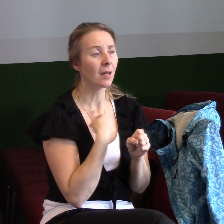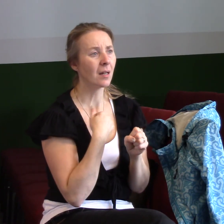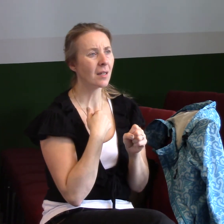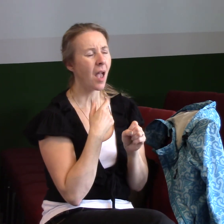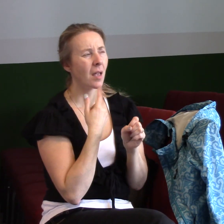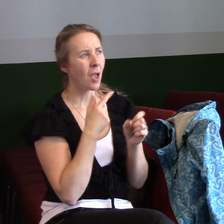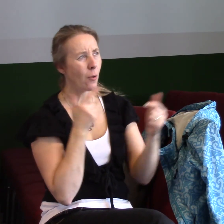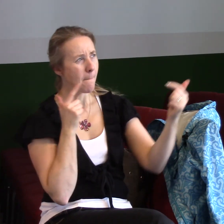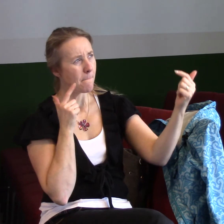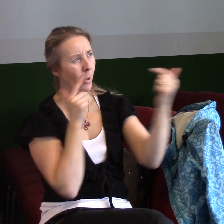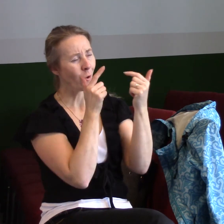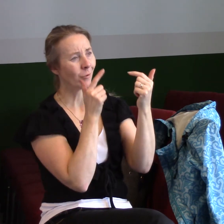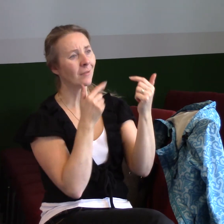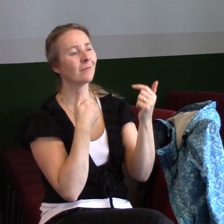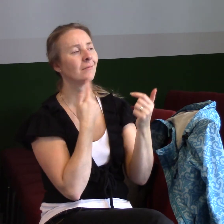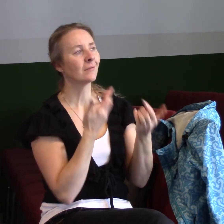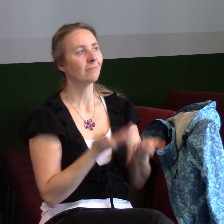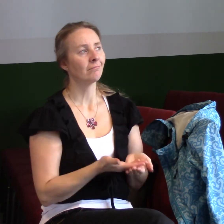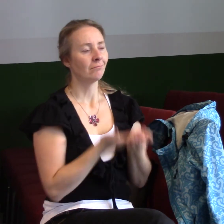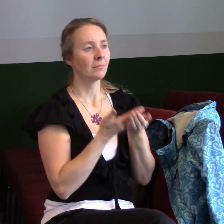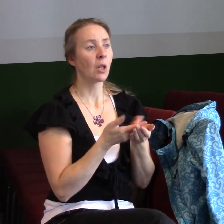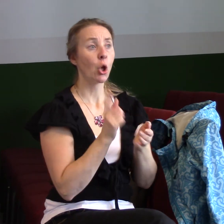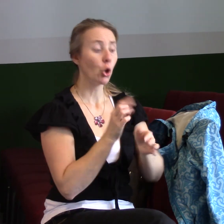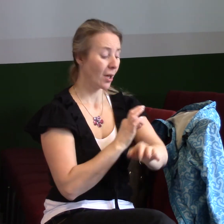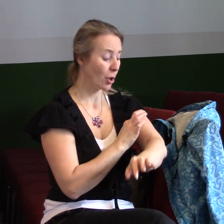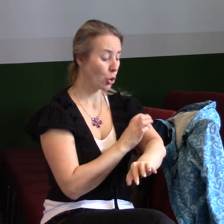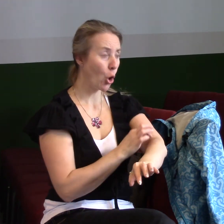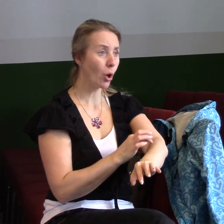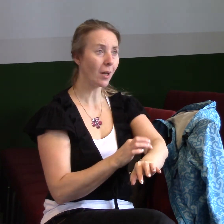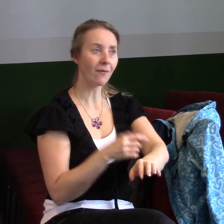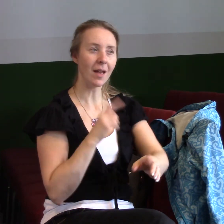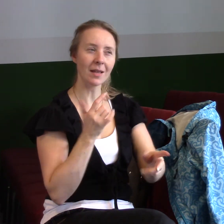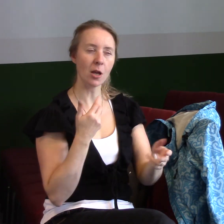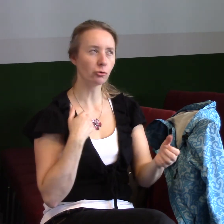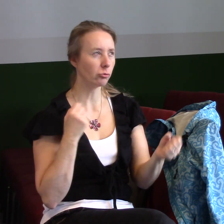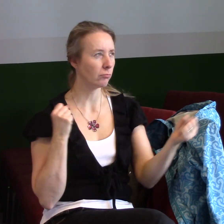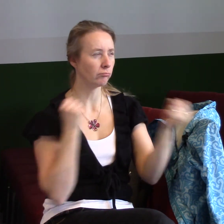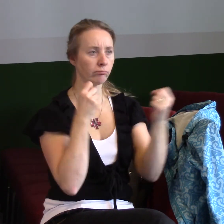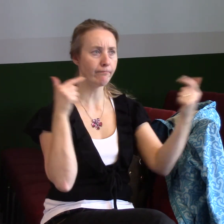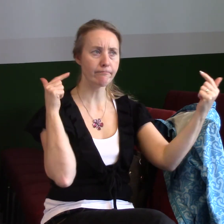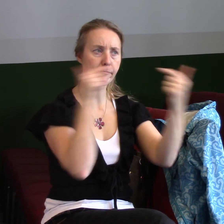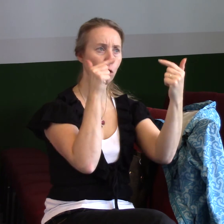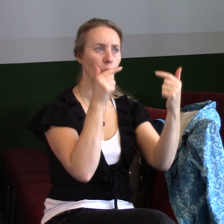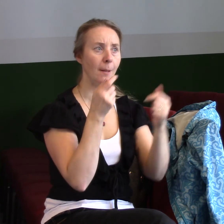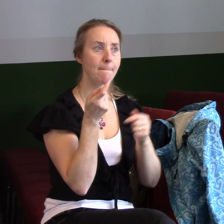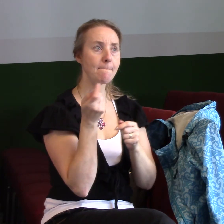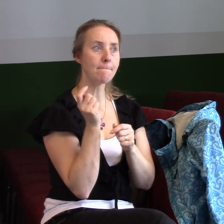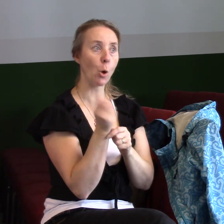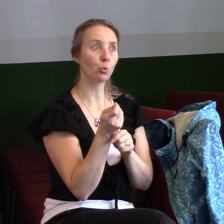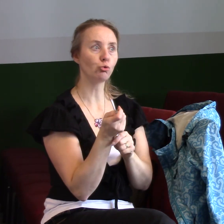Najednou místě říká boží slovo, ještě jste se do krve nevzepřeli pokušení a hříchu. Jako to by Bůh chtěl říct, je